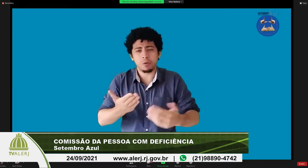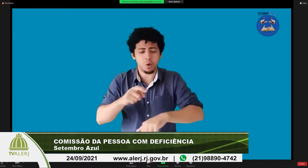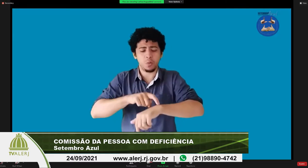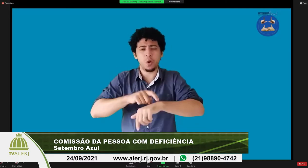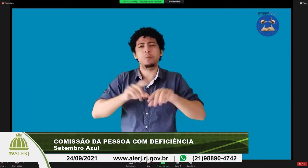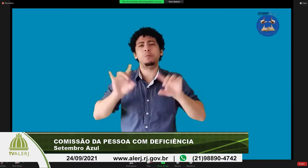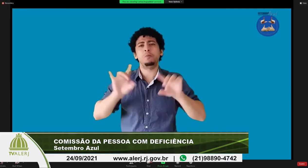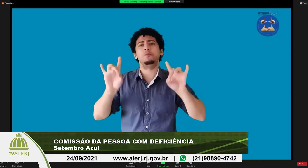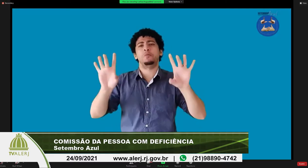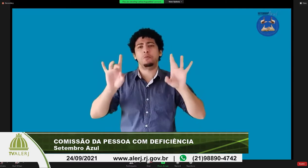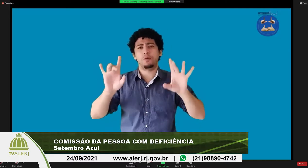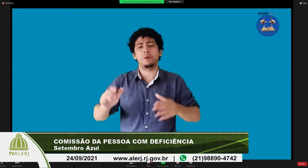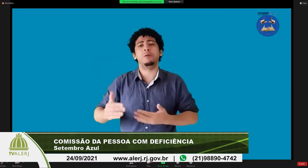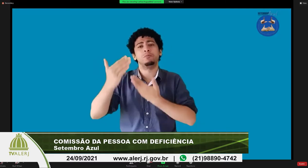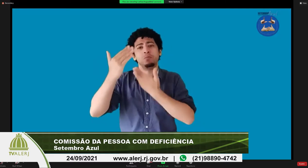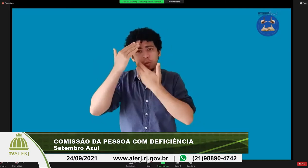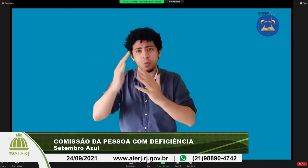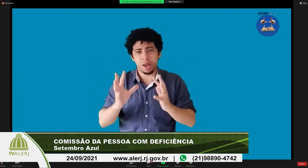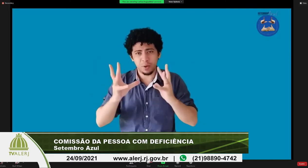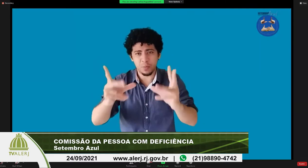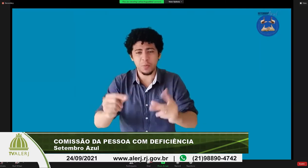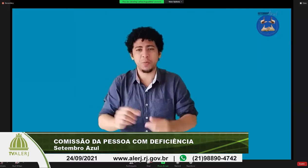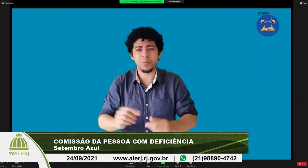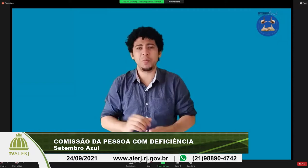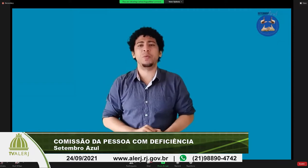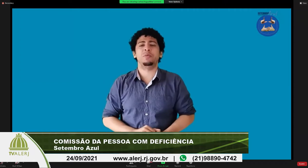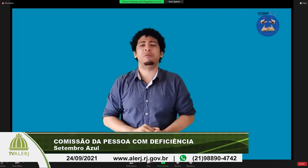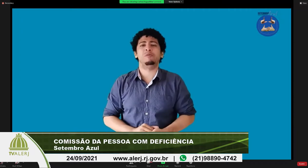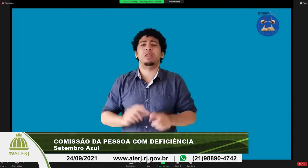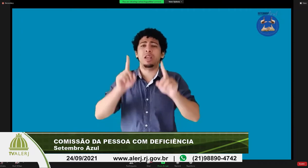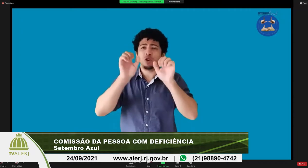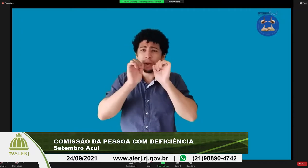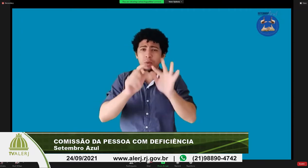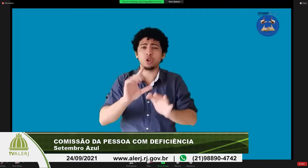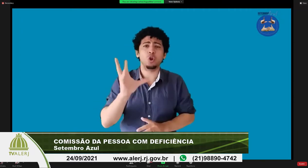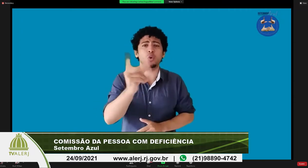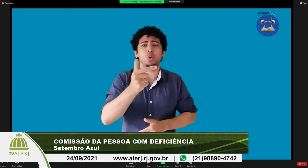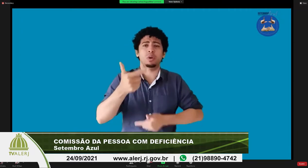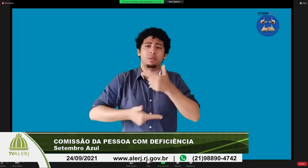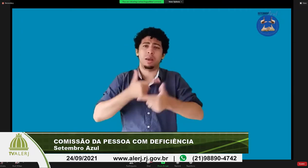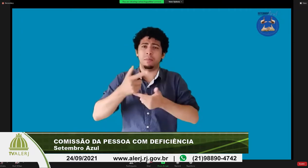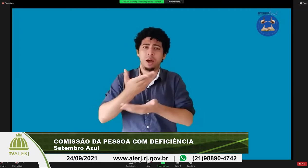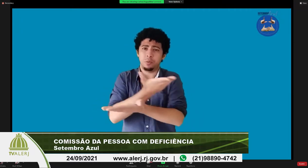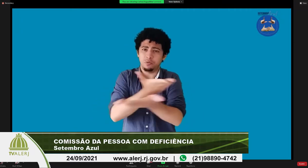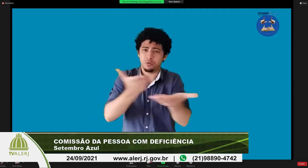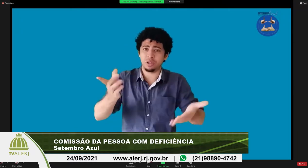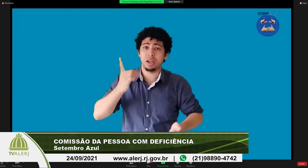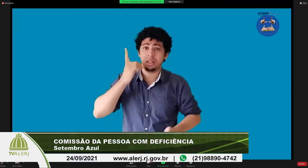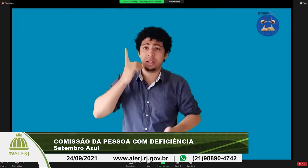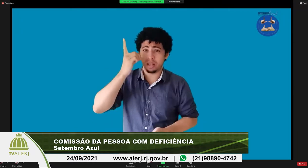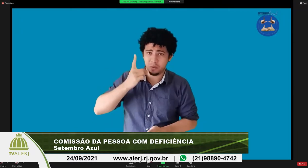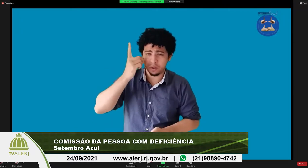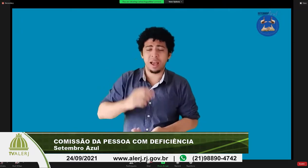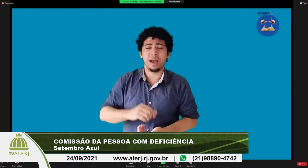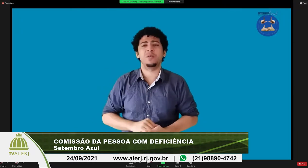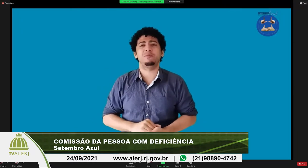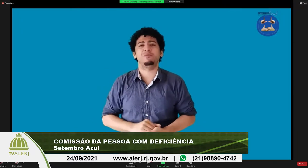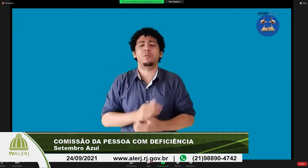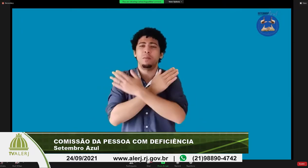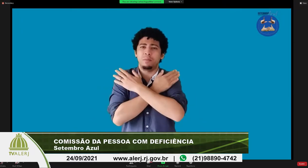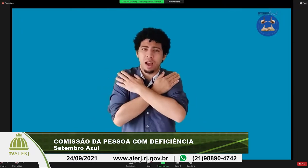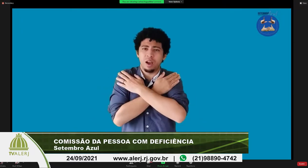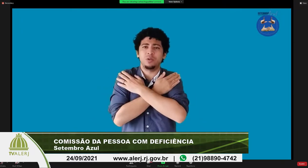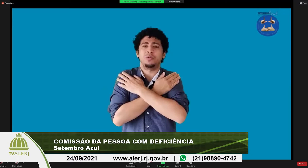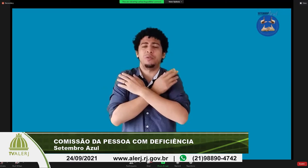pública muito obrigado por esse momento ter oferecido eu agradeço a todos a participação e Deus abençoe a todos o trabalho de vocês nessa